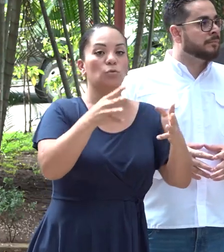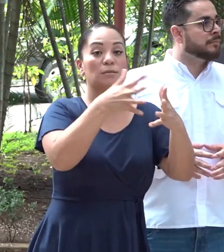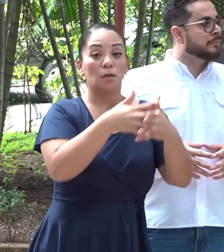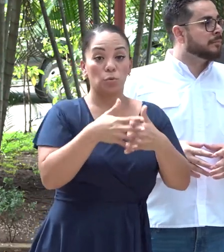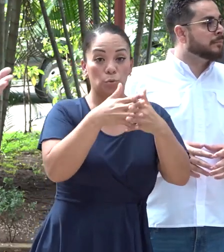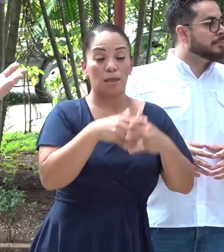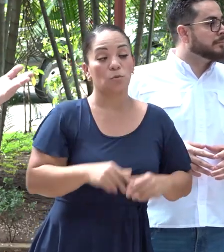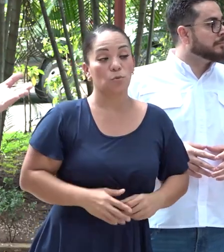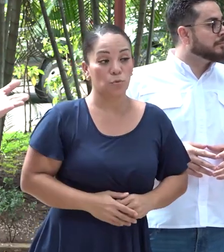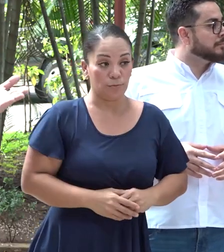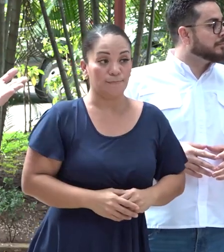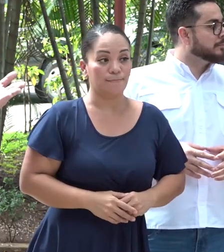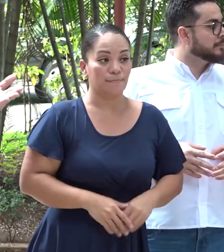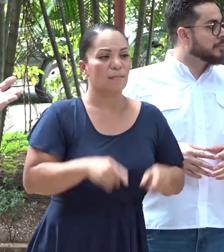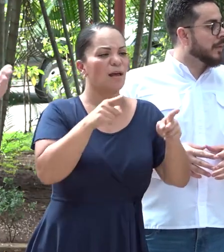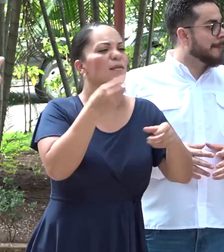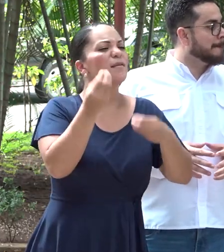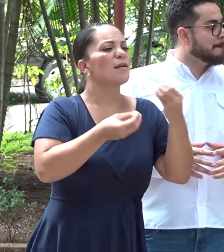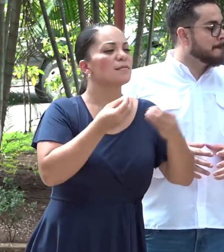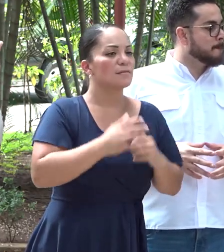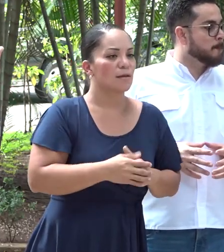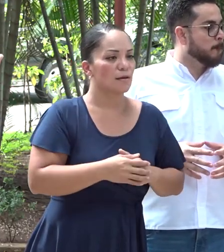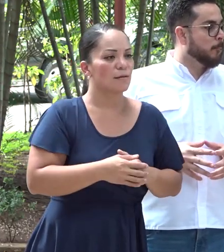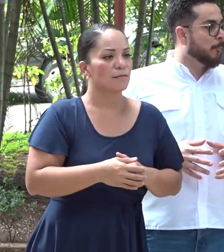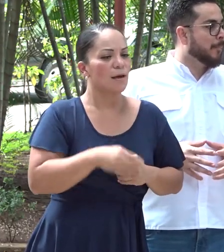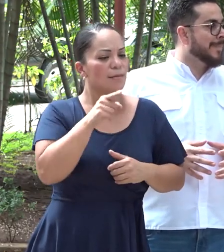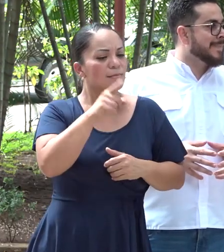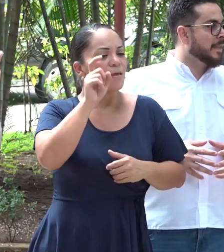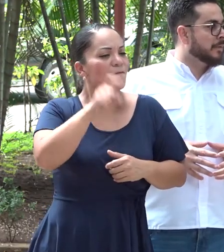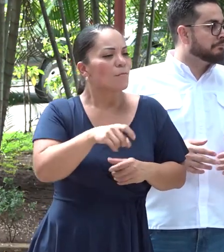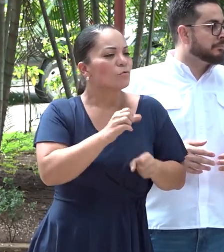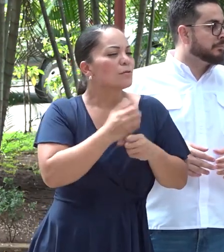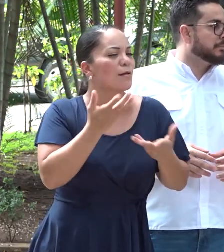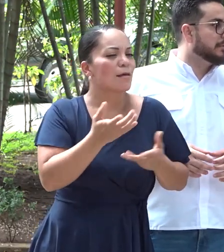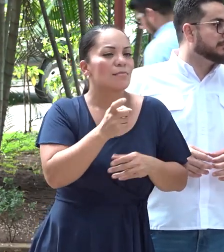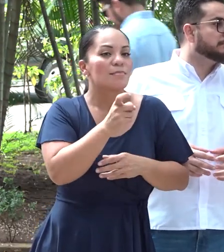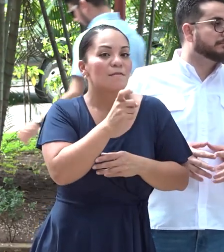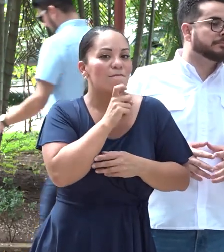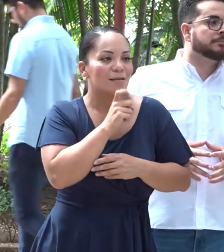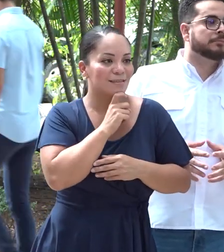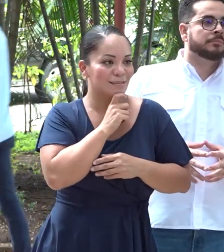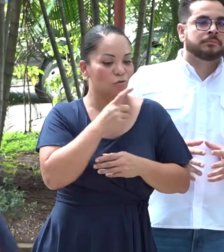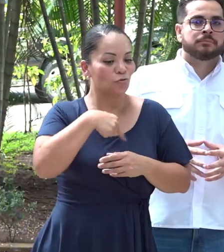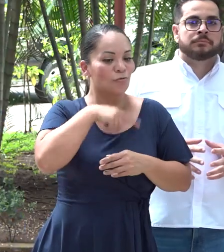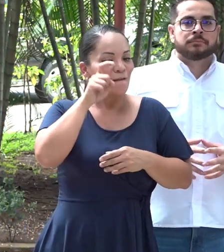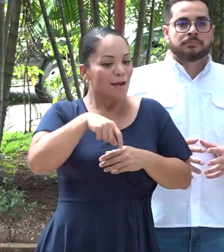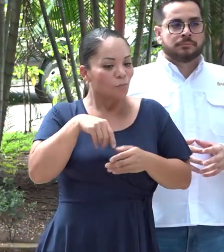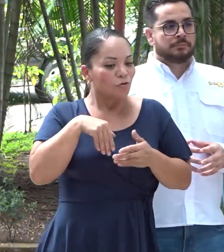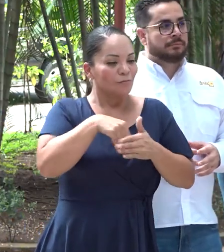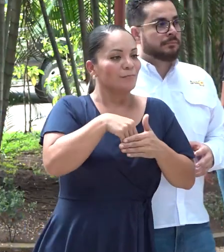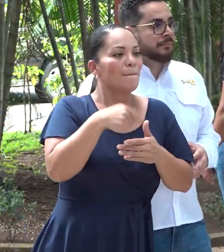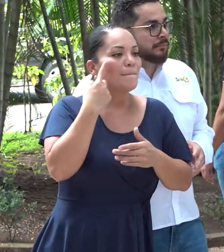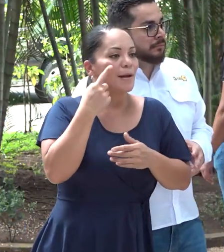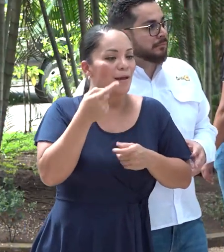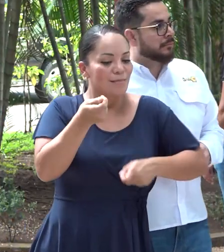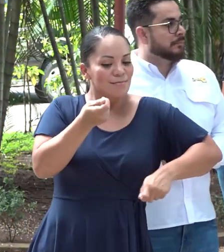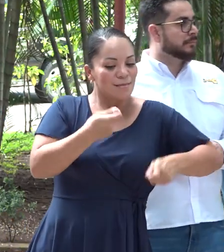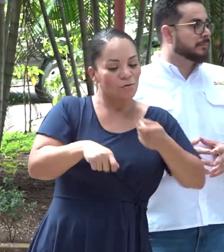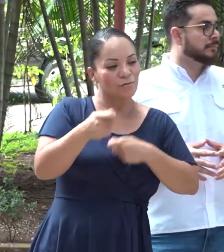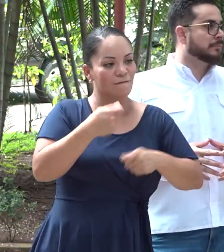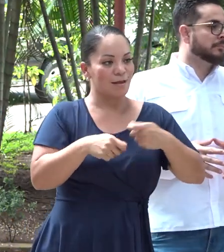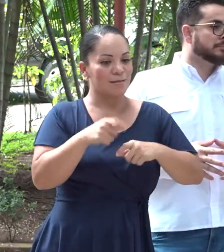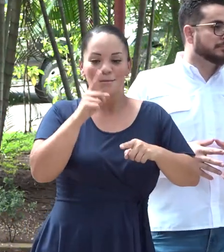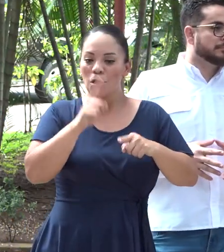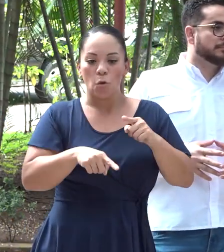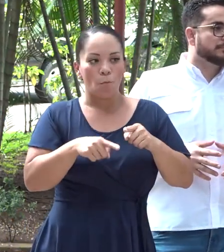Unidos. Ahí lo que hay que hacer es hacerle difícil a los narcotraficantes montar y